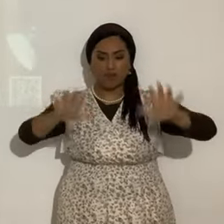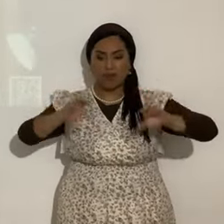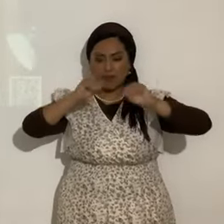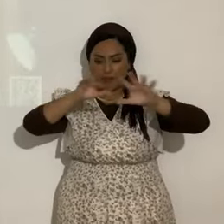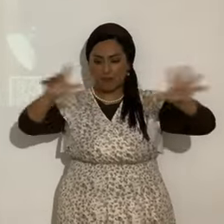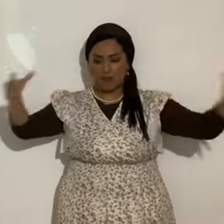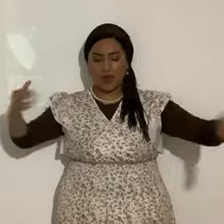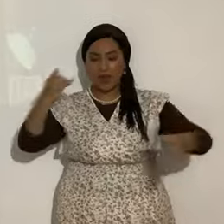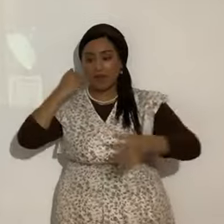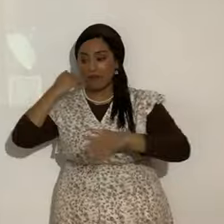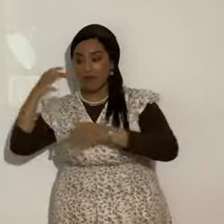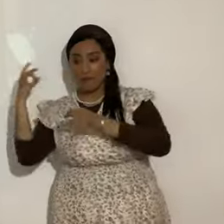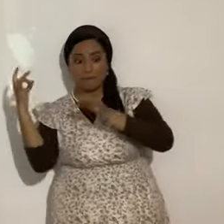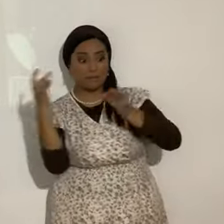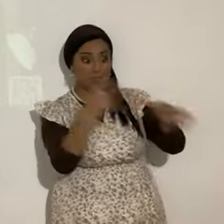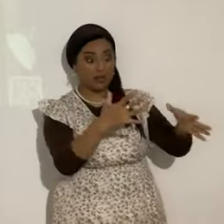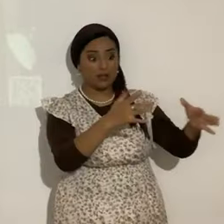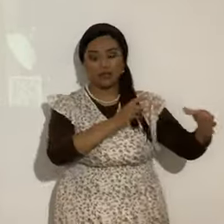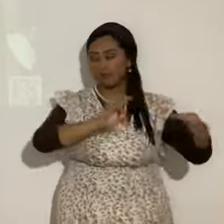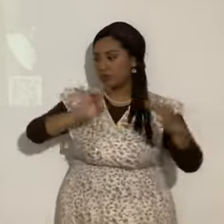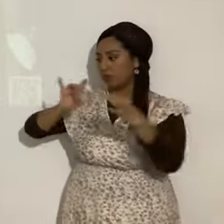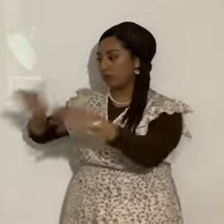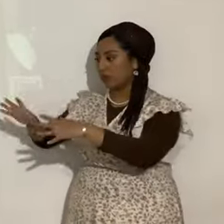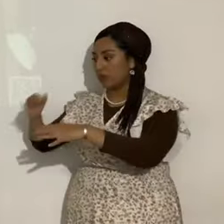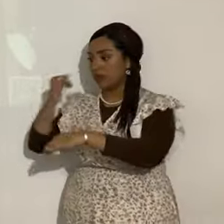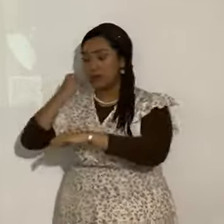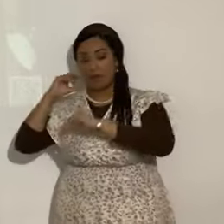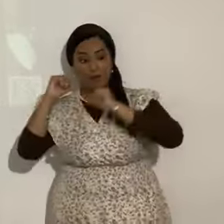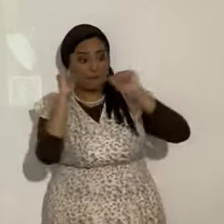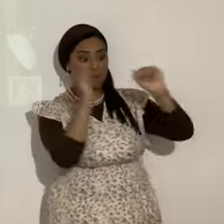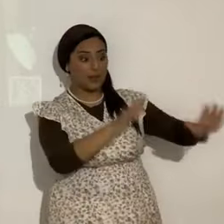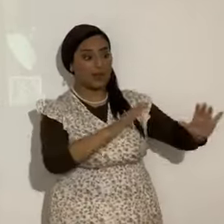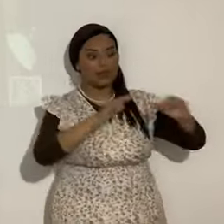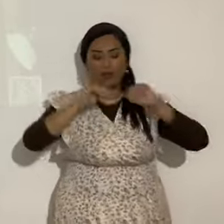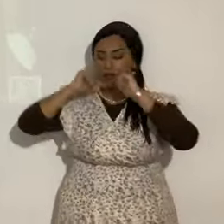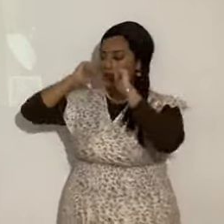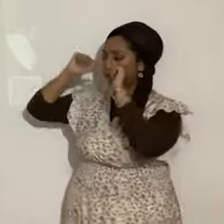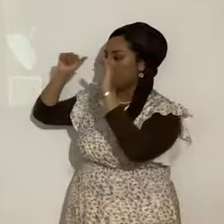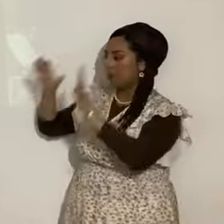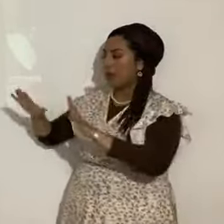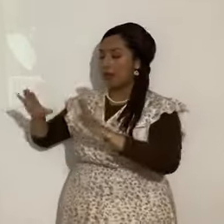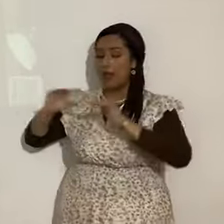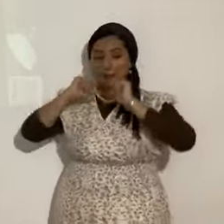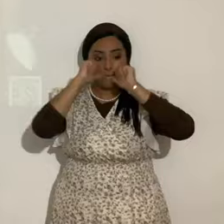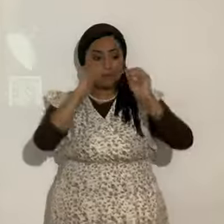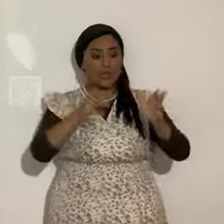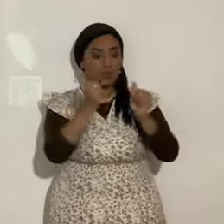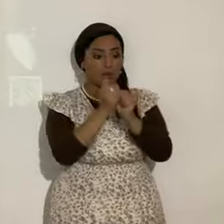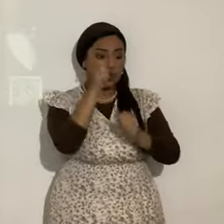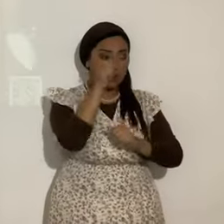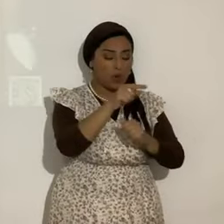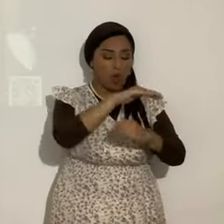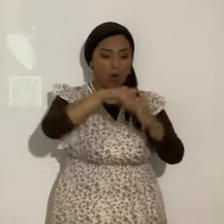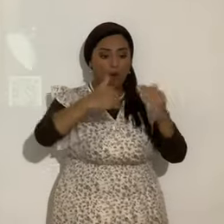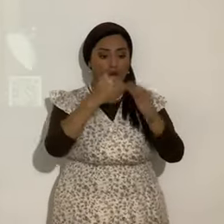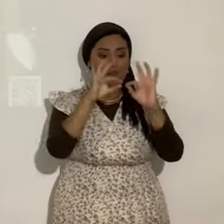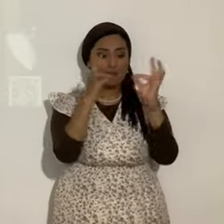que te bendijeren y los que me bendijeren, maldeciré y serán benditos en ti todas las familias de la tierra. En estos últimos días